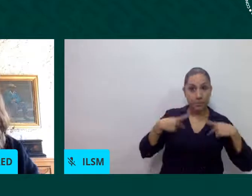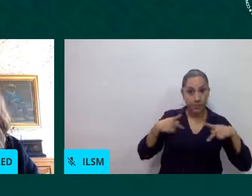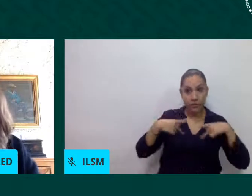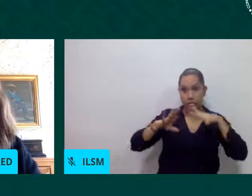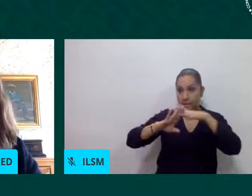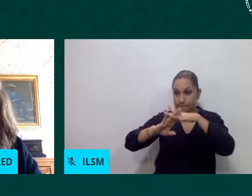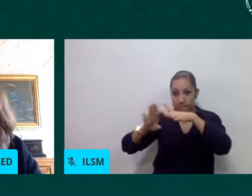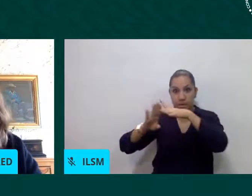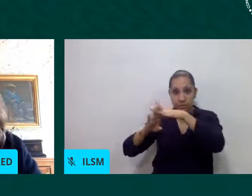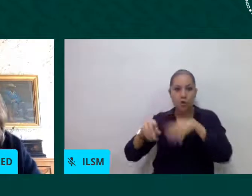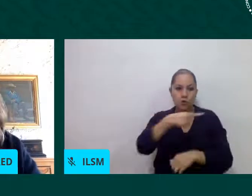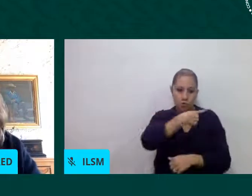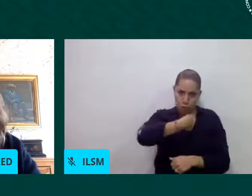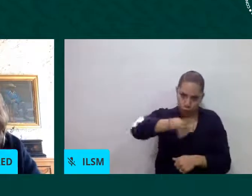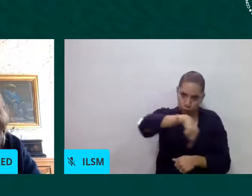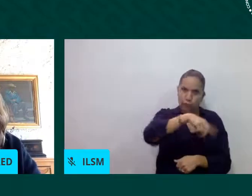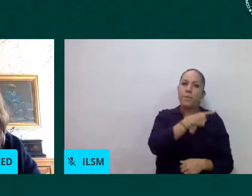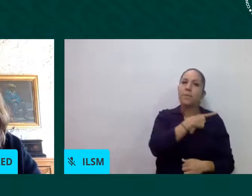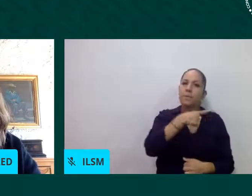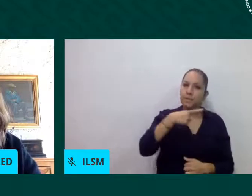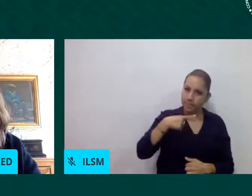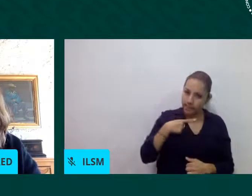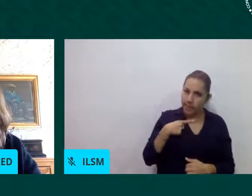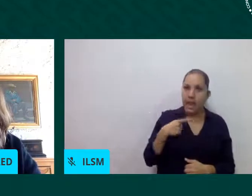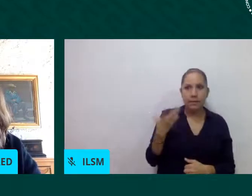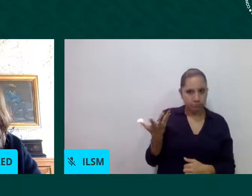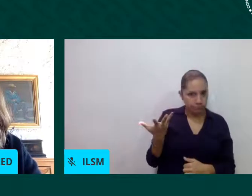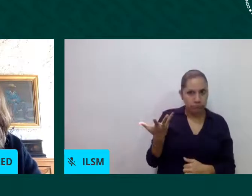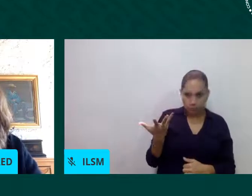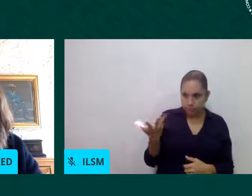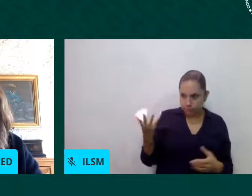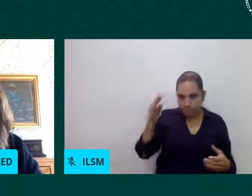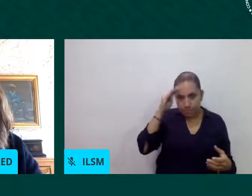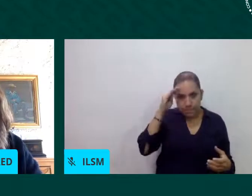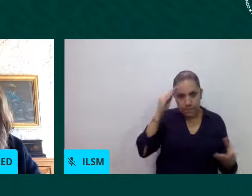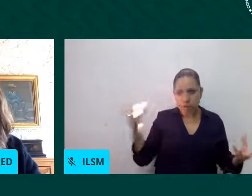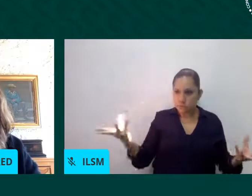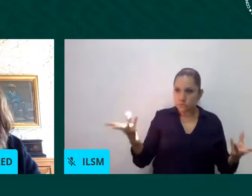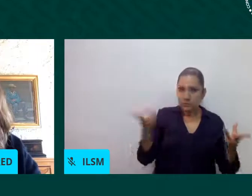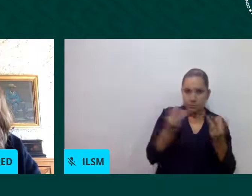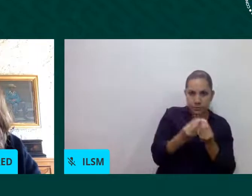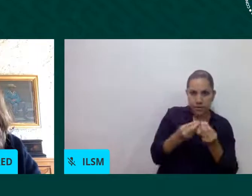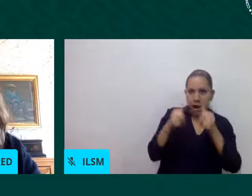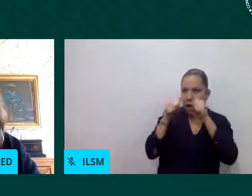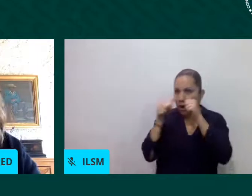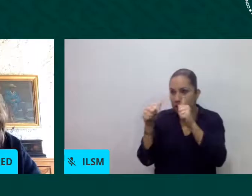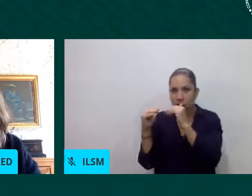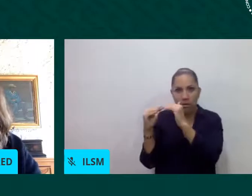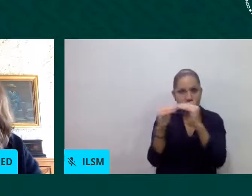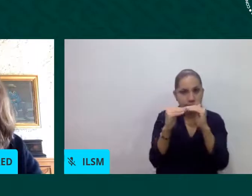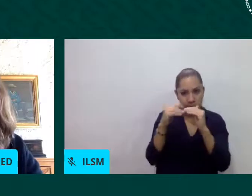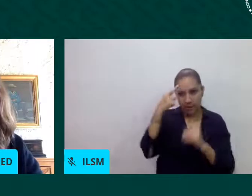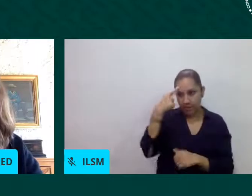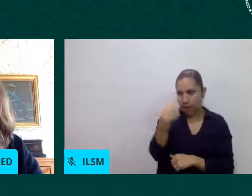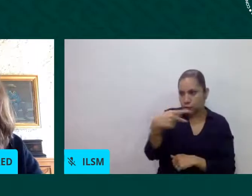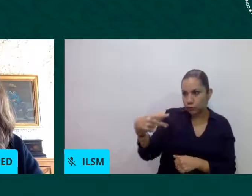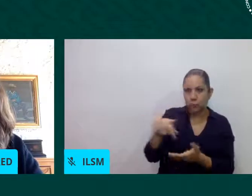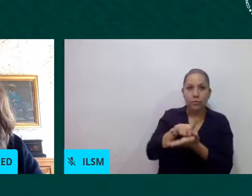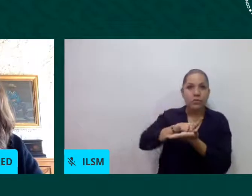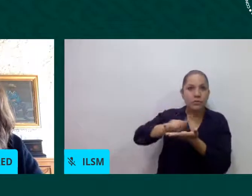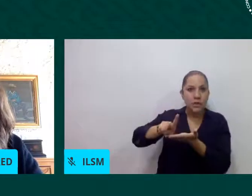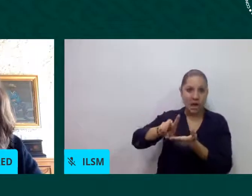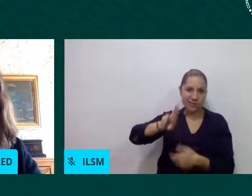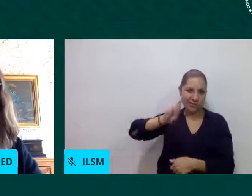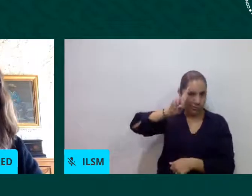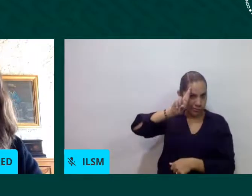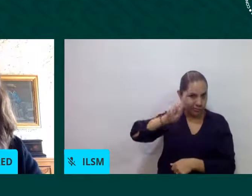establecer programas específicos que les incluyan en el disfrute de derechos tenemos un reto importante también en el tema de salud a